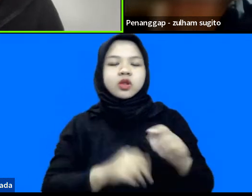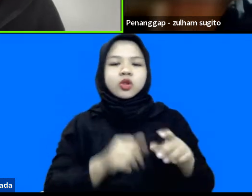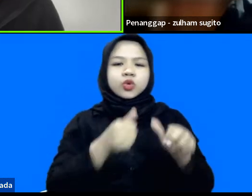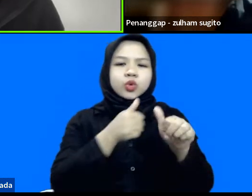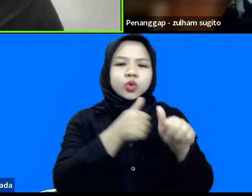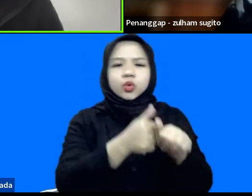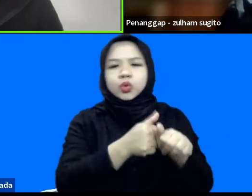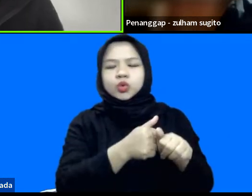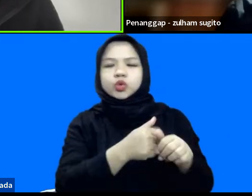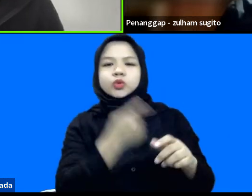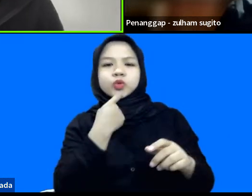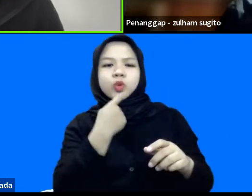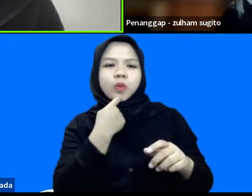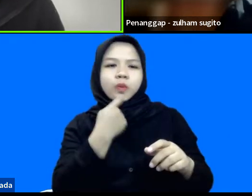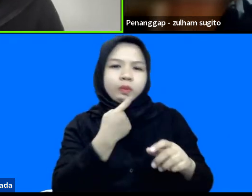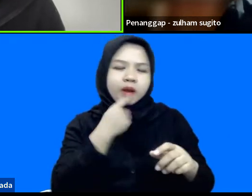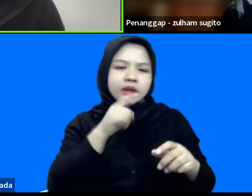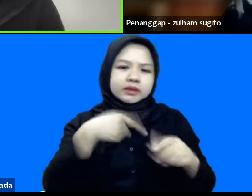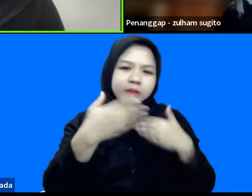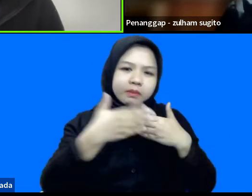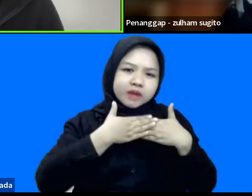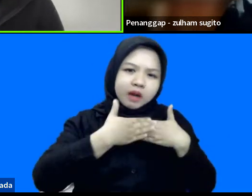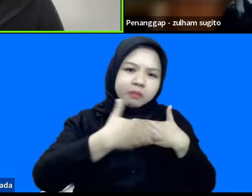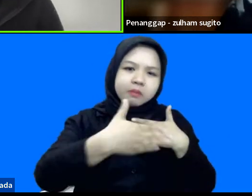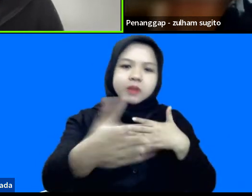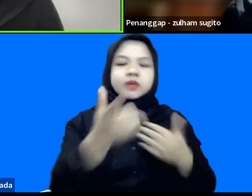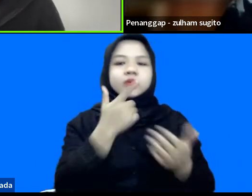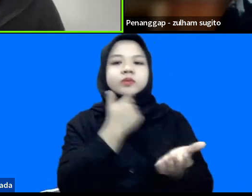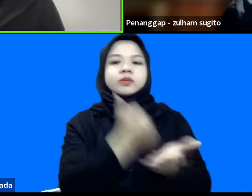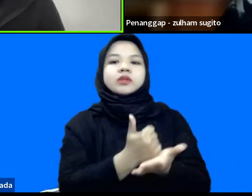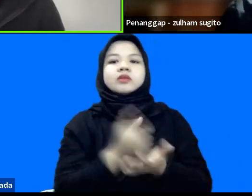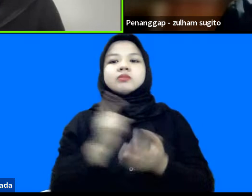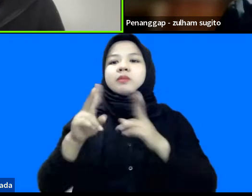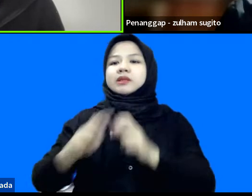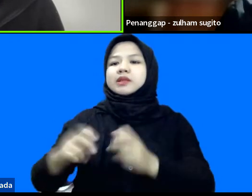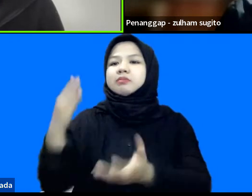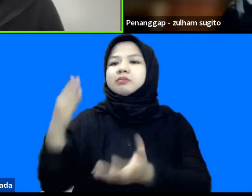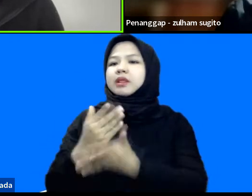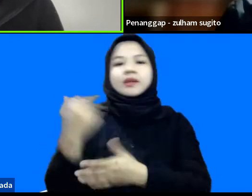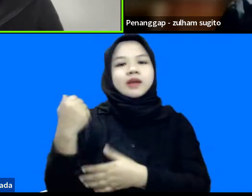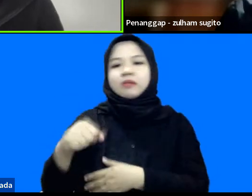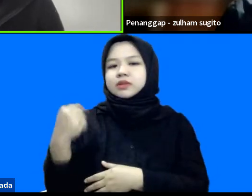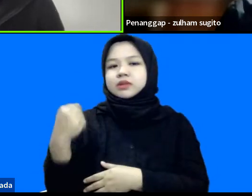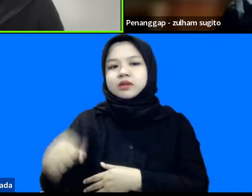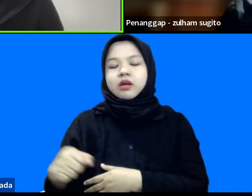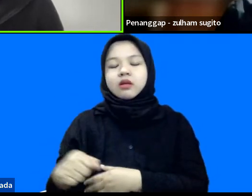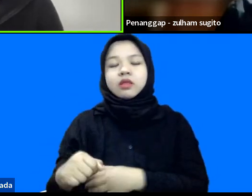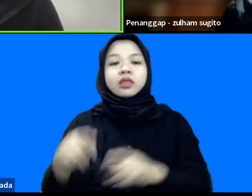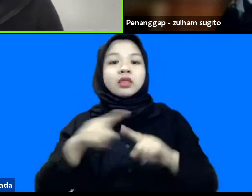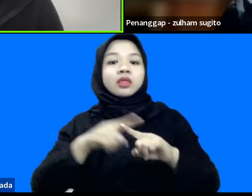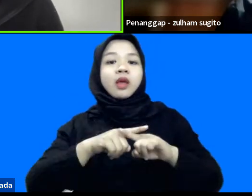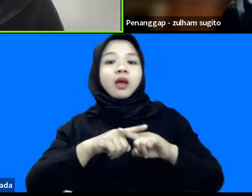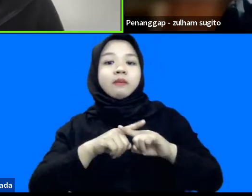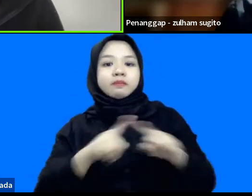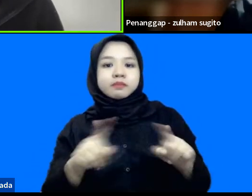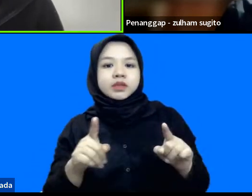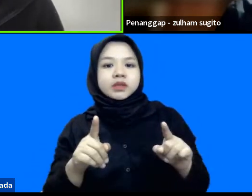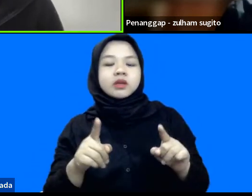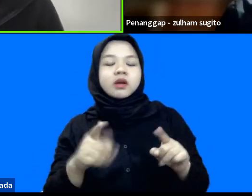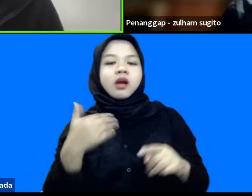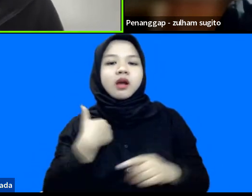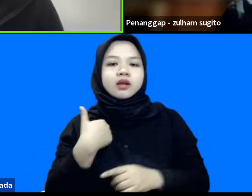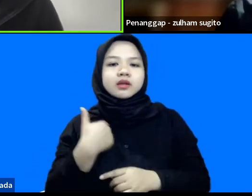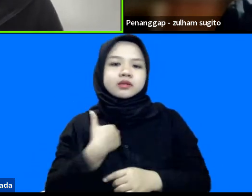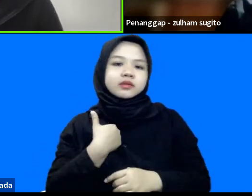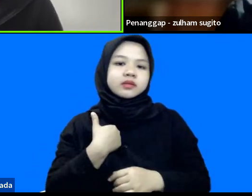longitudinal jangka panjang menjadi penting jadi riset itu nggak bisa berhenti tetapi di lain pihak ada